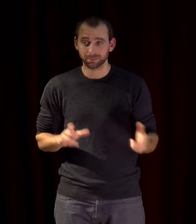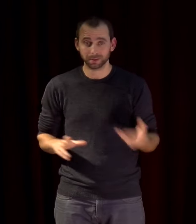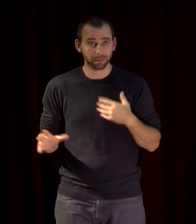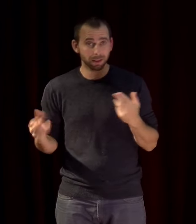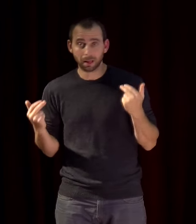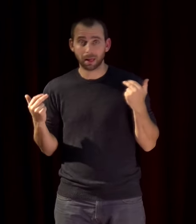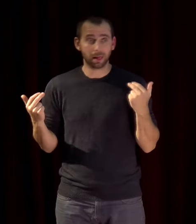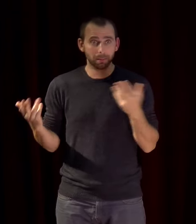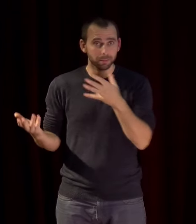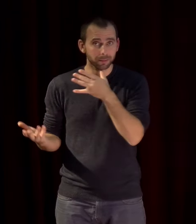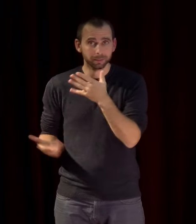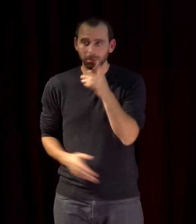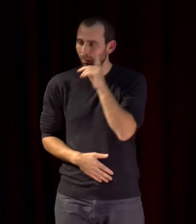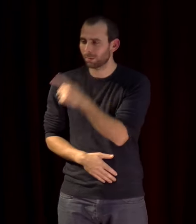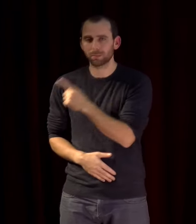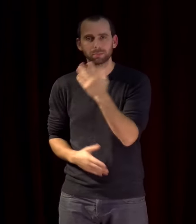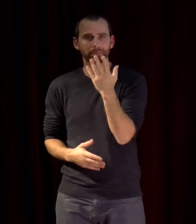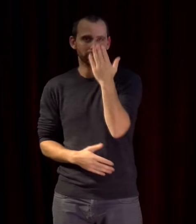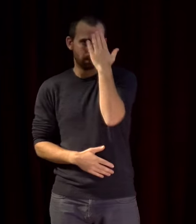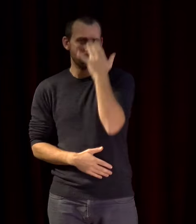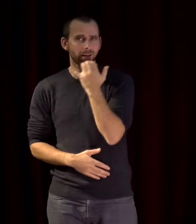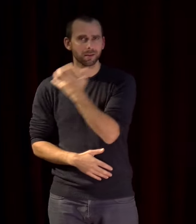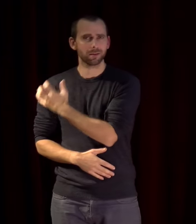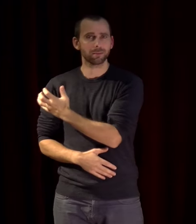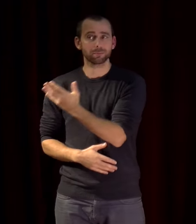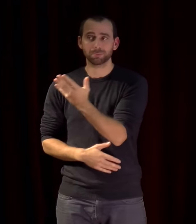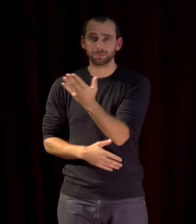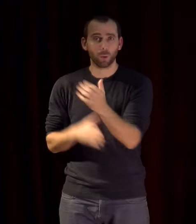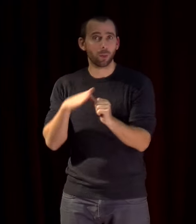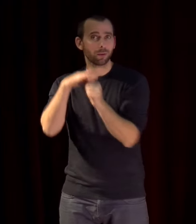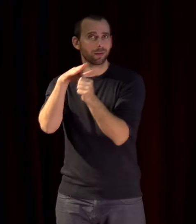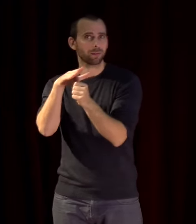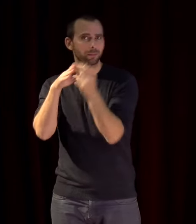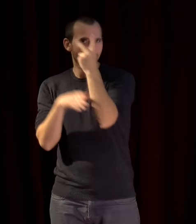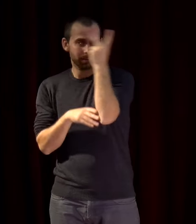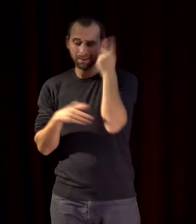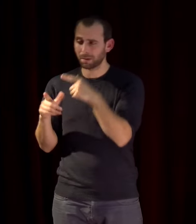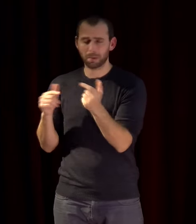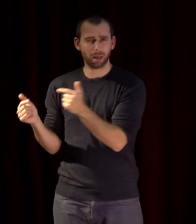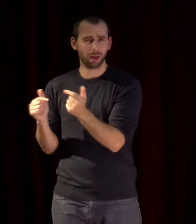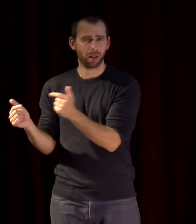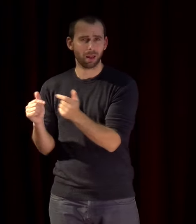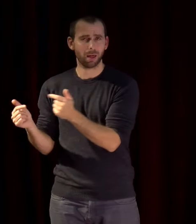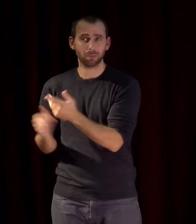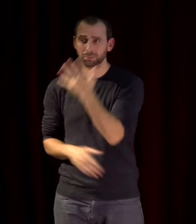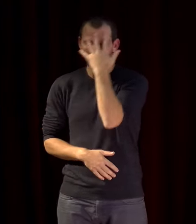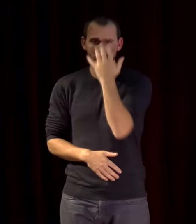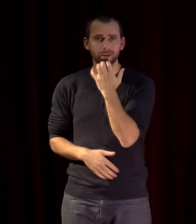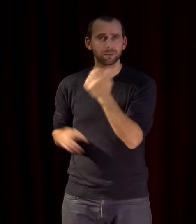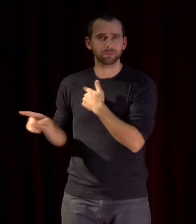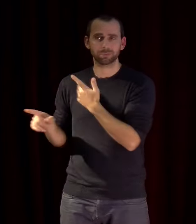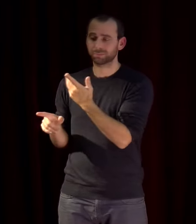'autorité palestinienne n'ont pas cessé de se combattre le Hamas s'est enfermé dans une gouvernance autoritaire à Gaza